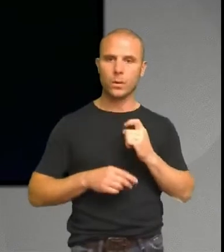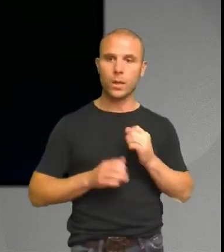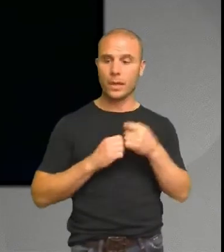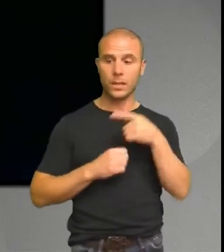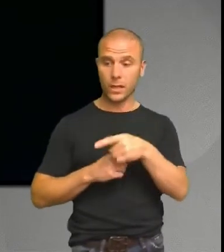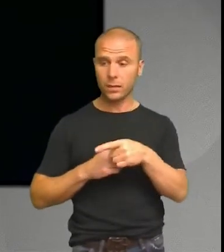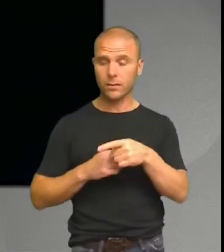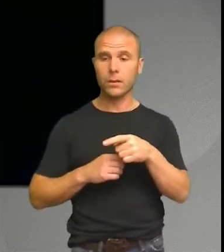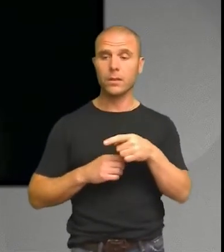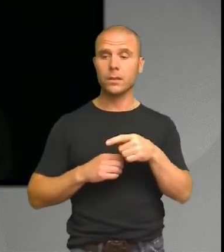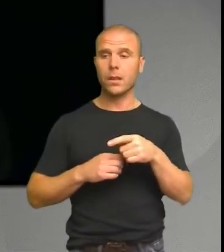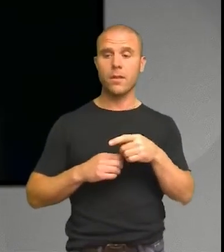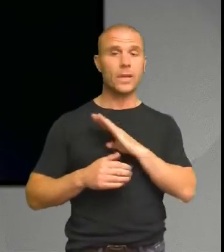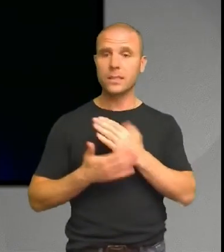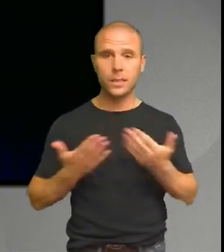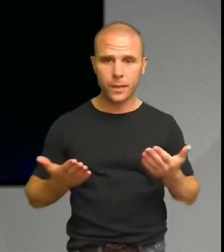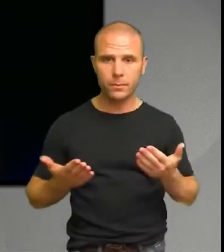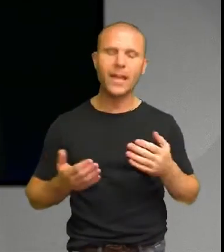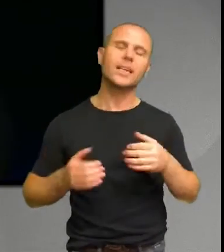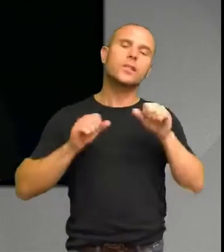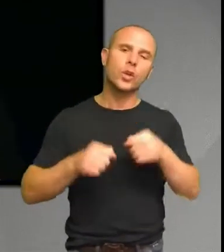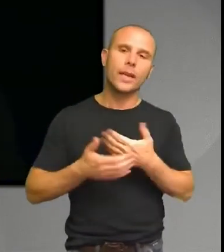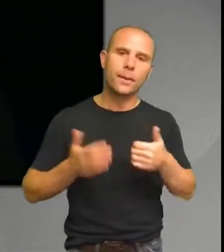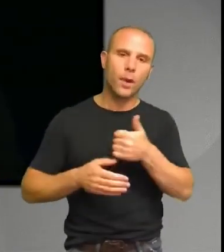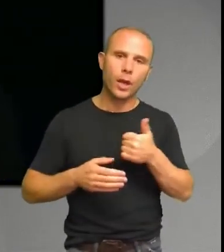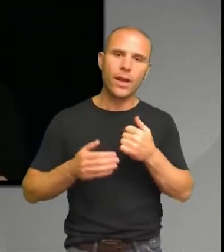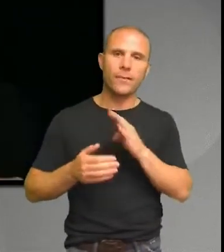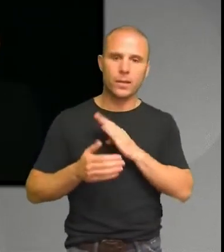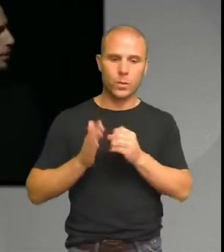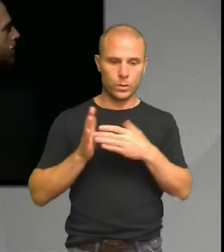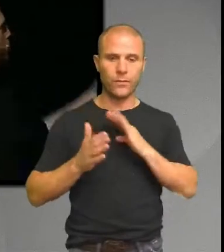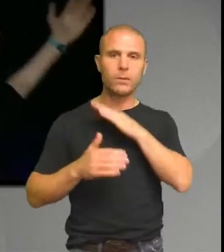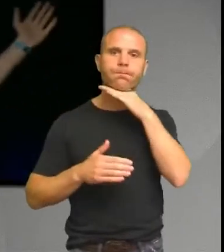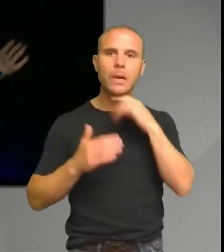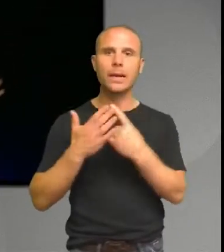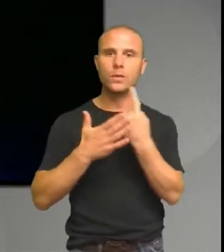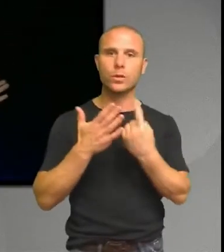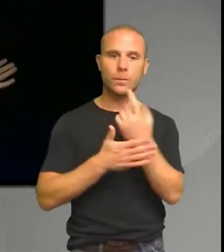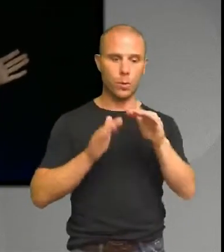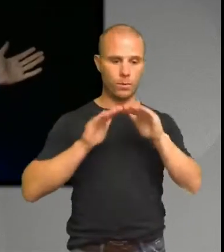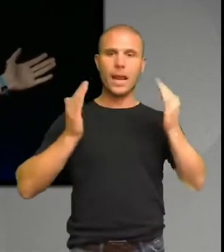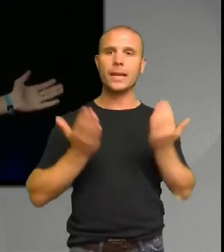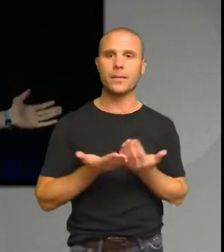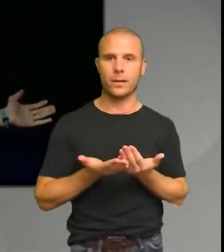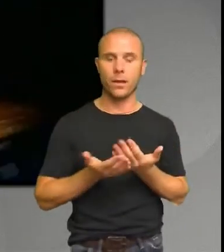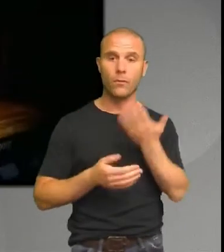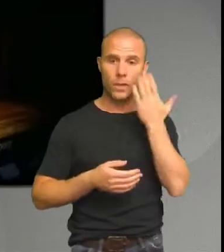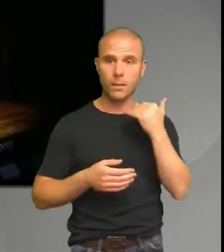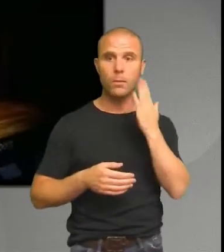Det skulle inte behöva finnas, ska jag säga. Vi har nog mer resurser för att vara. På den här planeten skulle vi kunna vara 30 miljarder människor. Ifall vi odlade